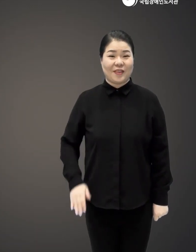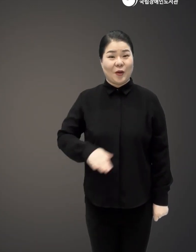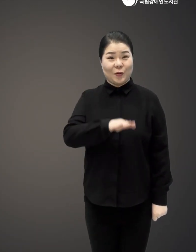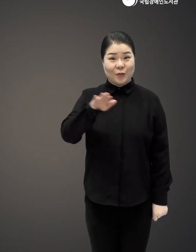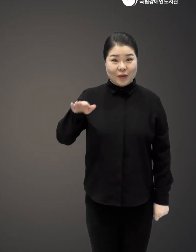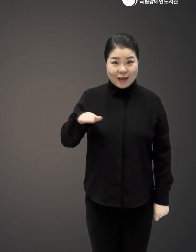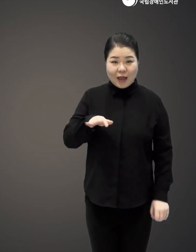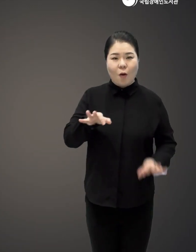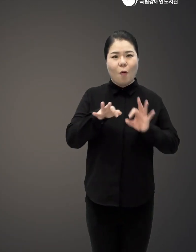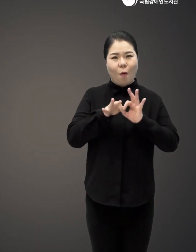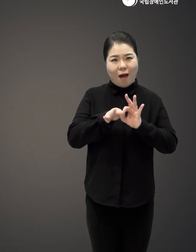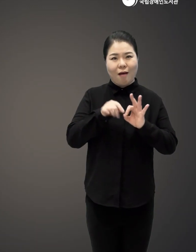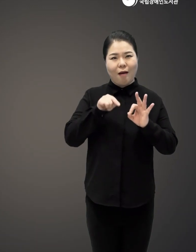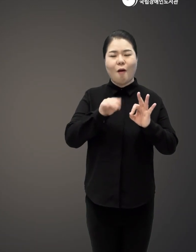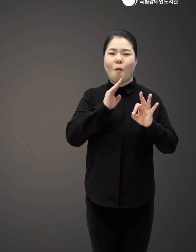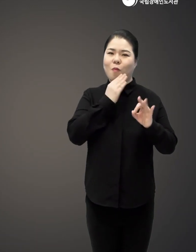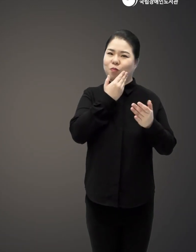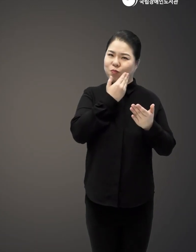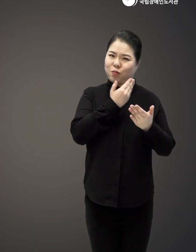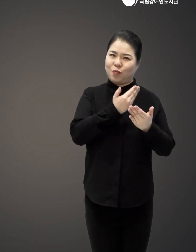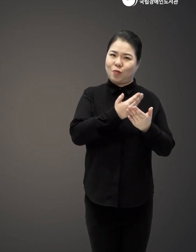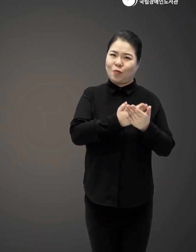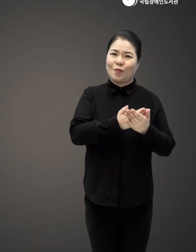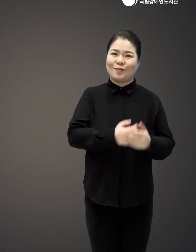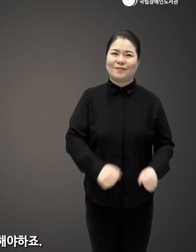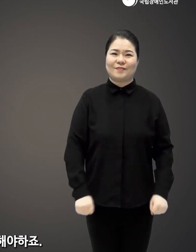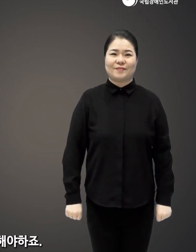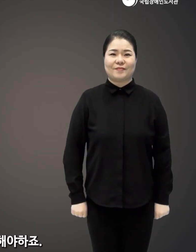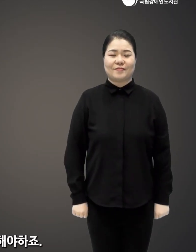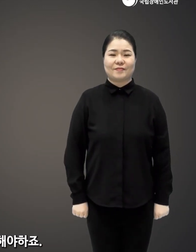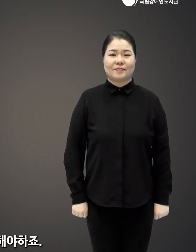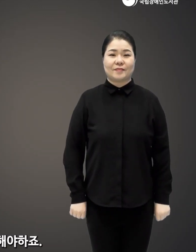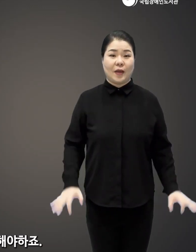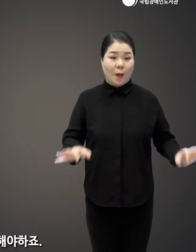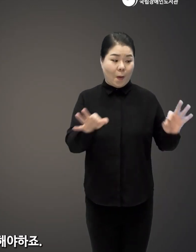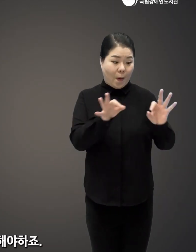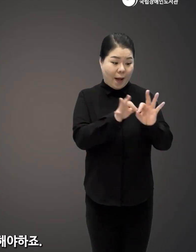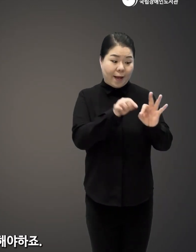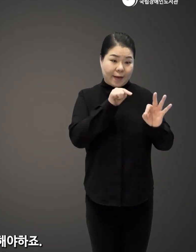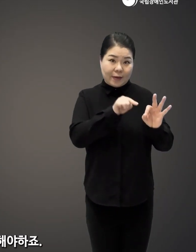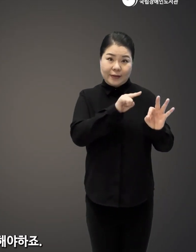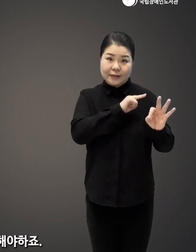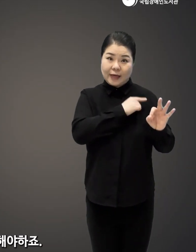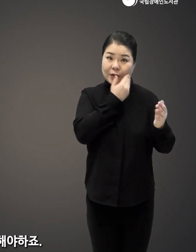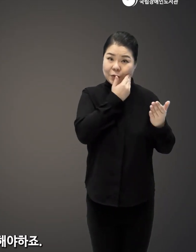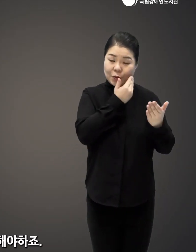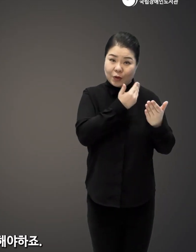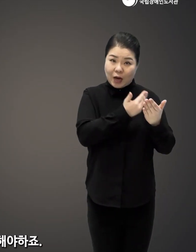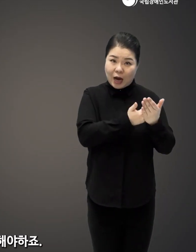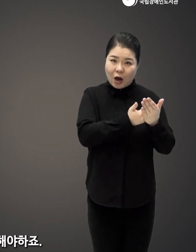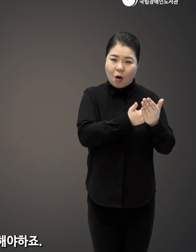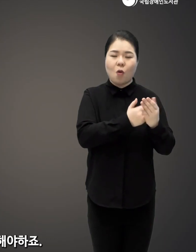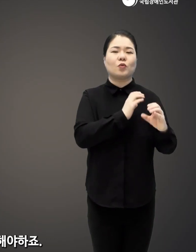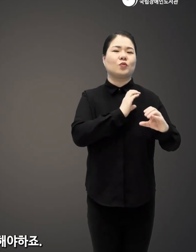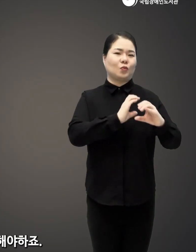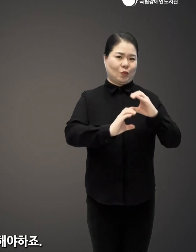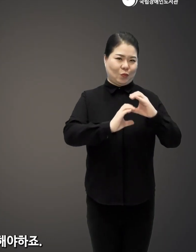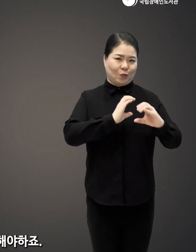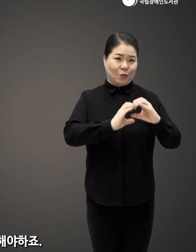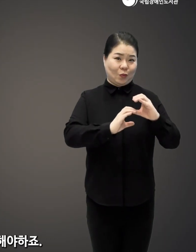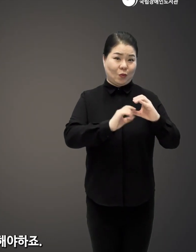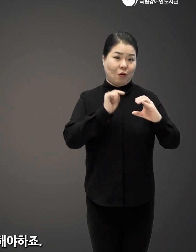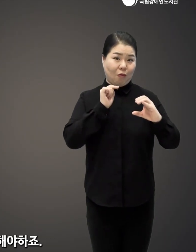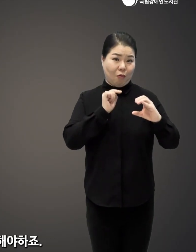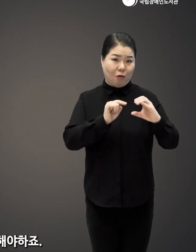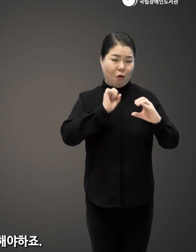우리에게 관계라는 것은 정말 중요합니다 그리고 이 관계에 있어서 중심에 있는 소통이란